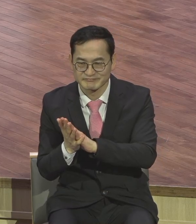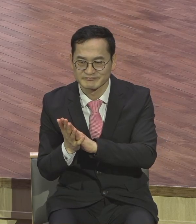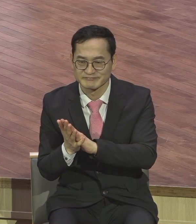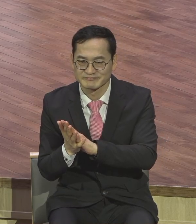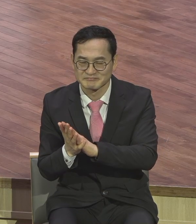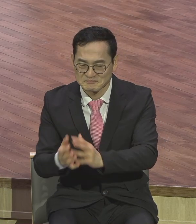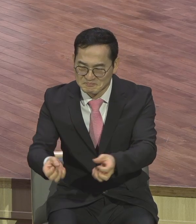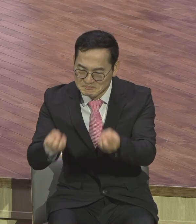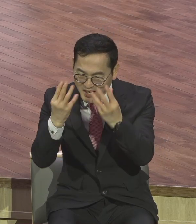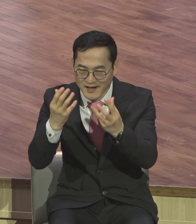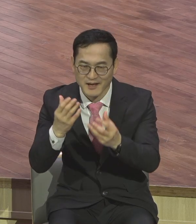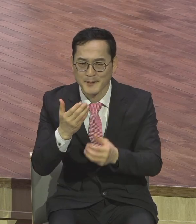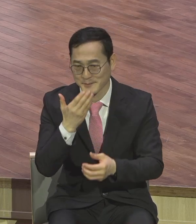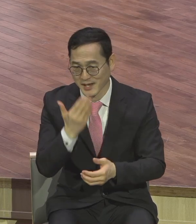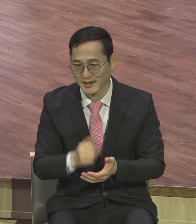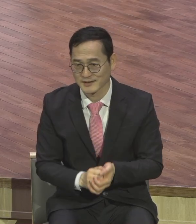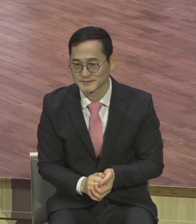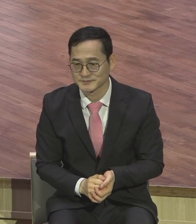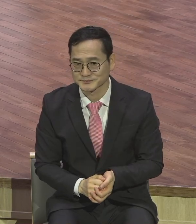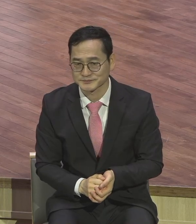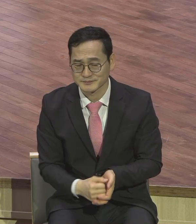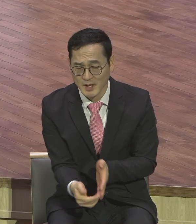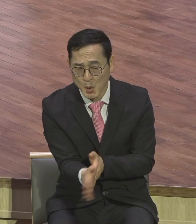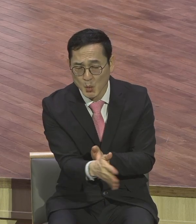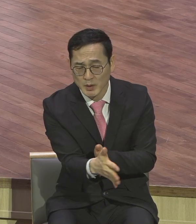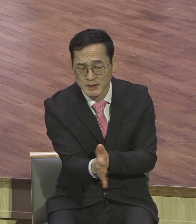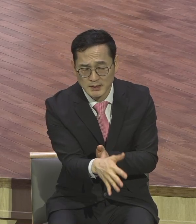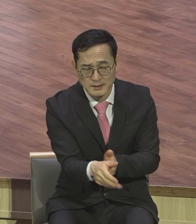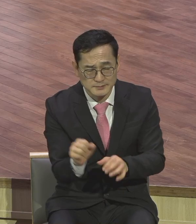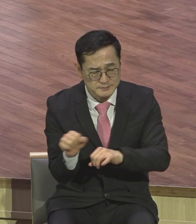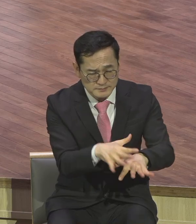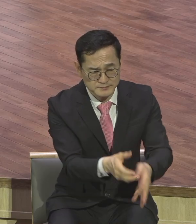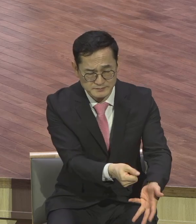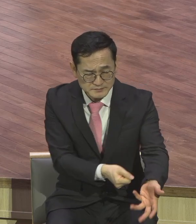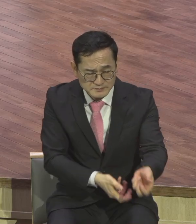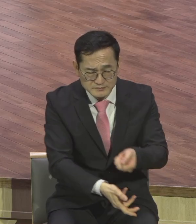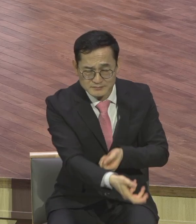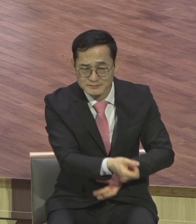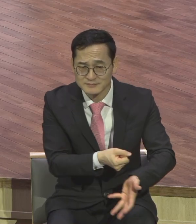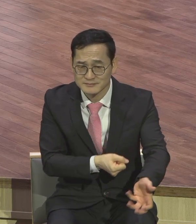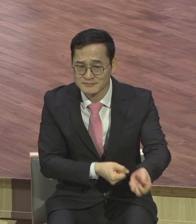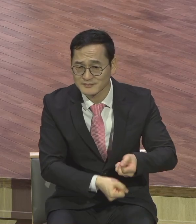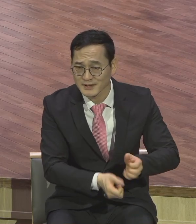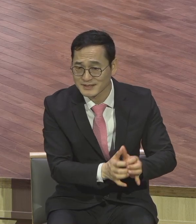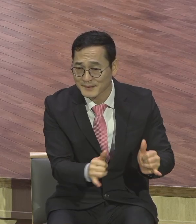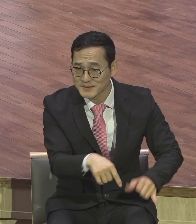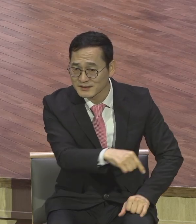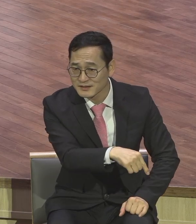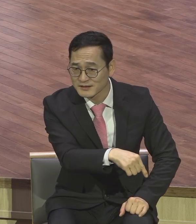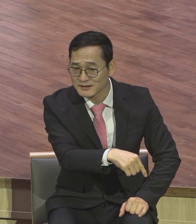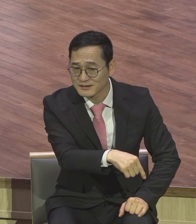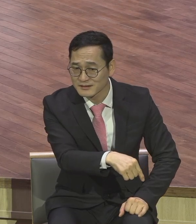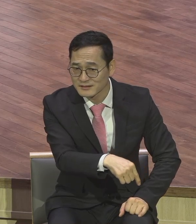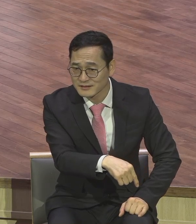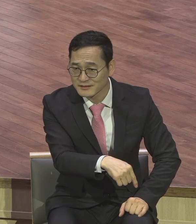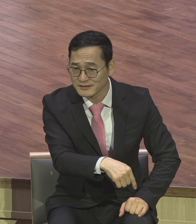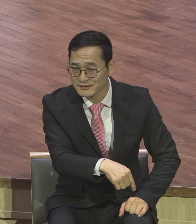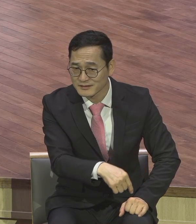고기 잡던 어부들 학교 다닙습니까 지금도 어부는 어부요 그때도